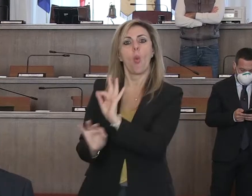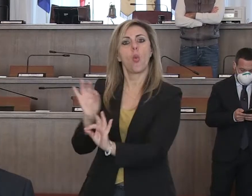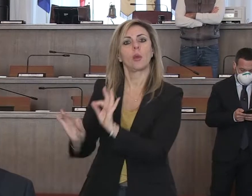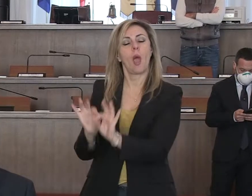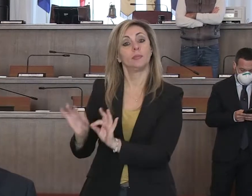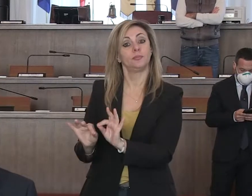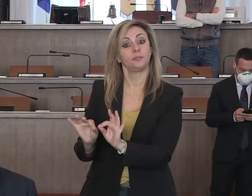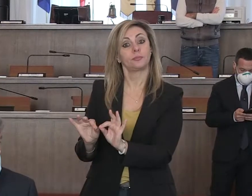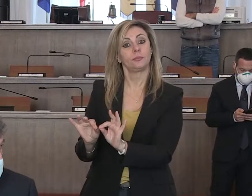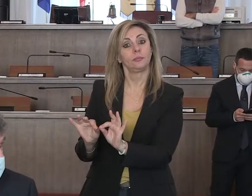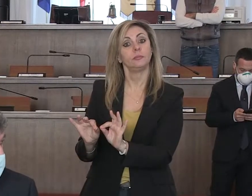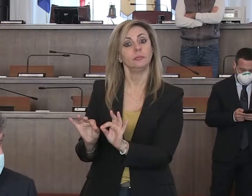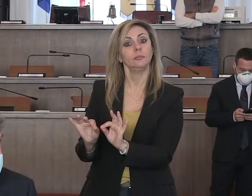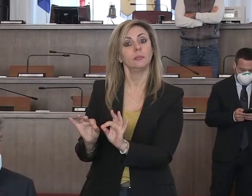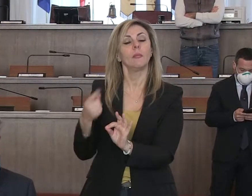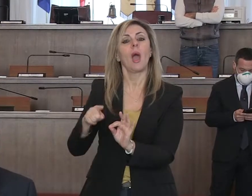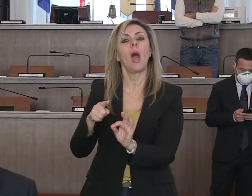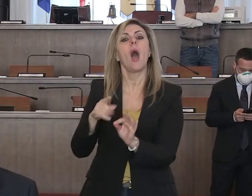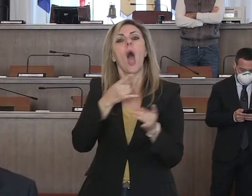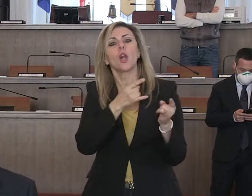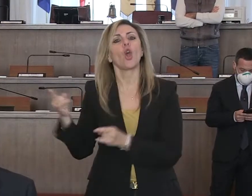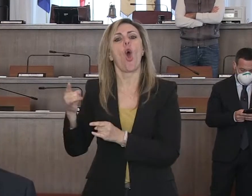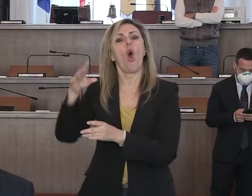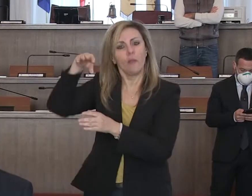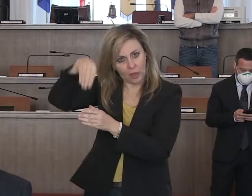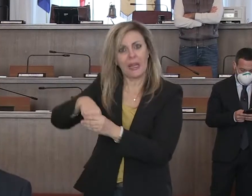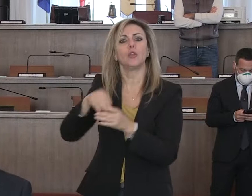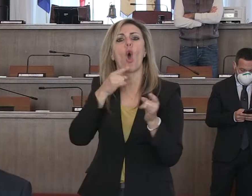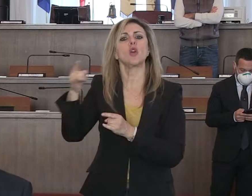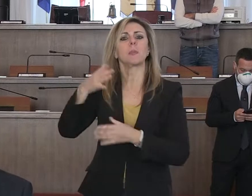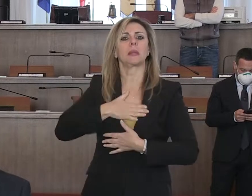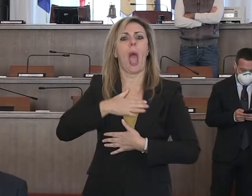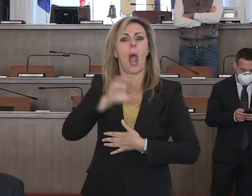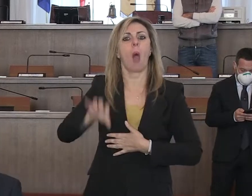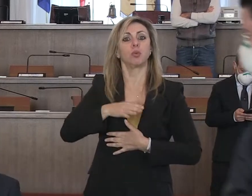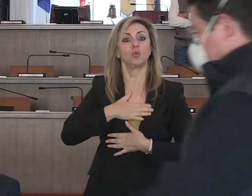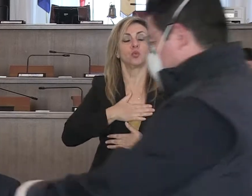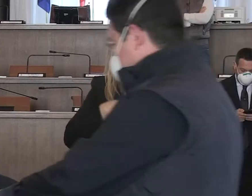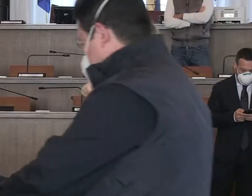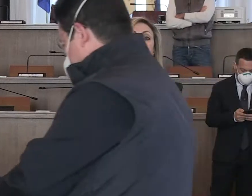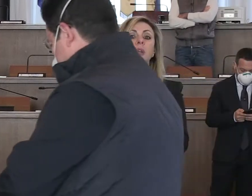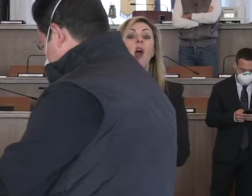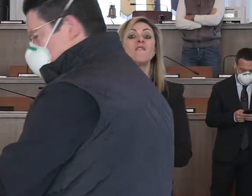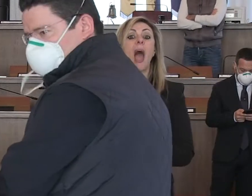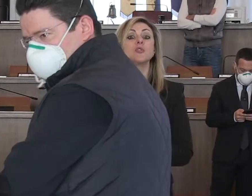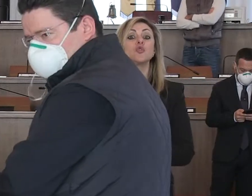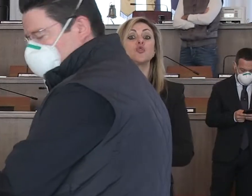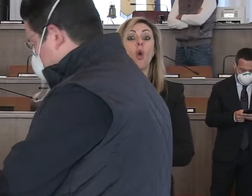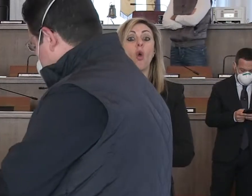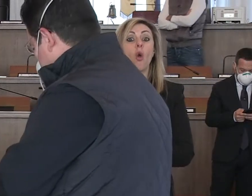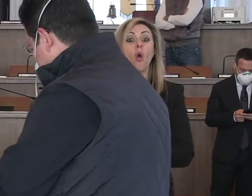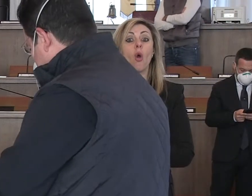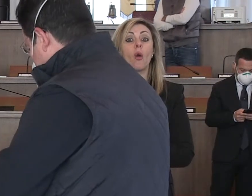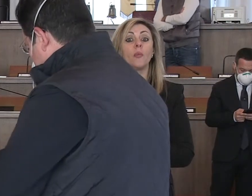cura e ricovero presso i nostri ospedali, così come a vasto abbiamo dovuto supplire